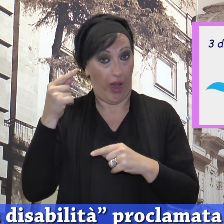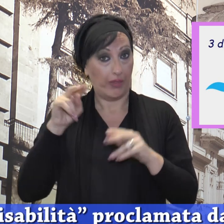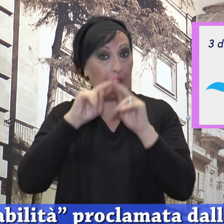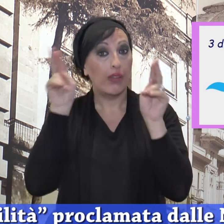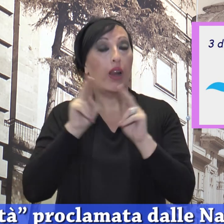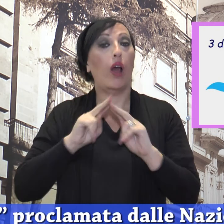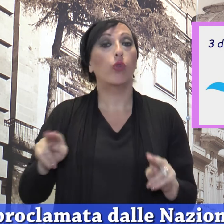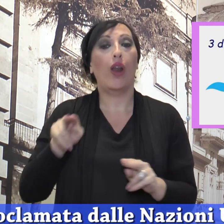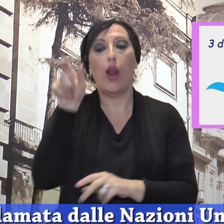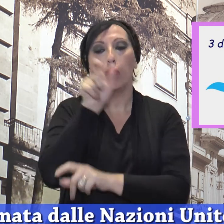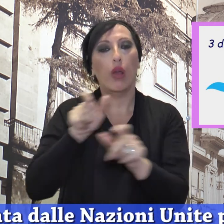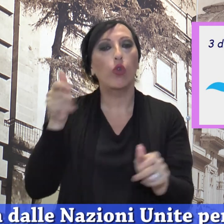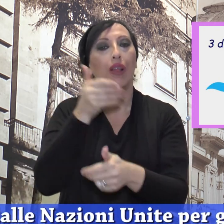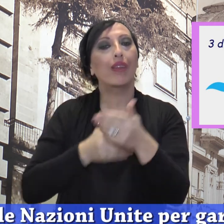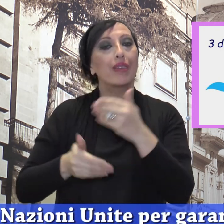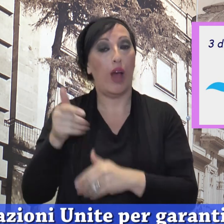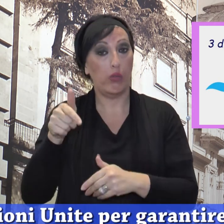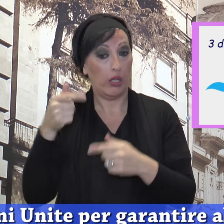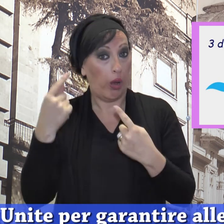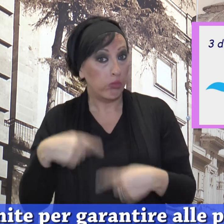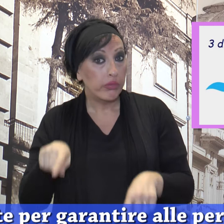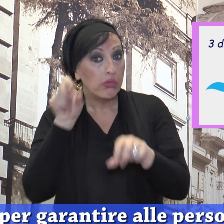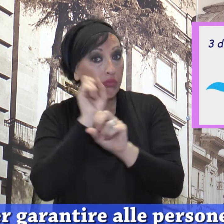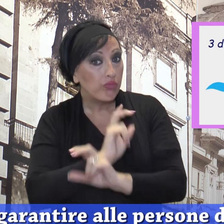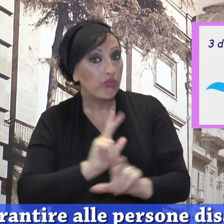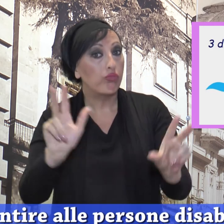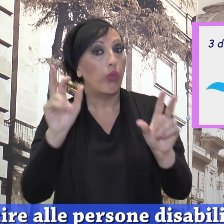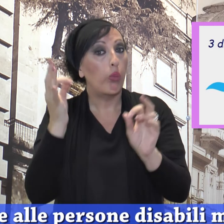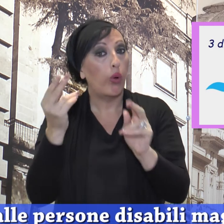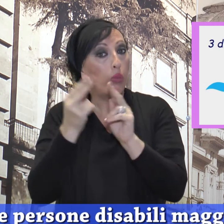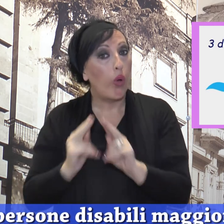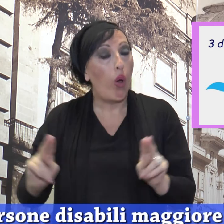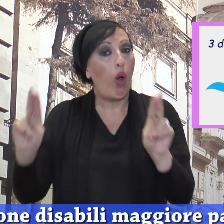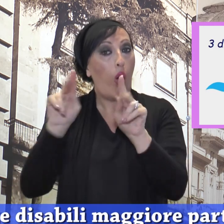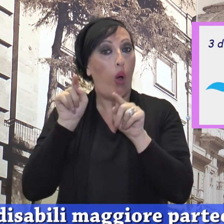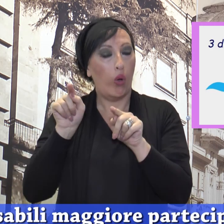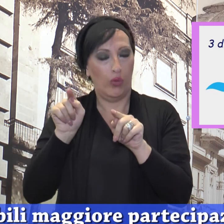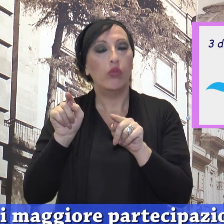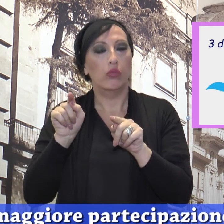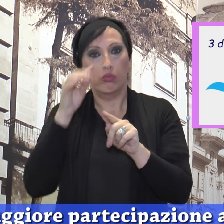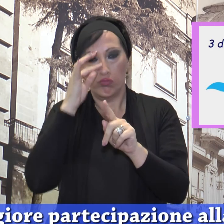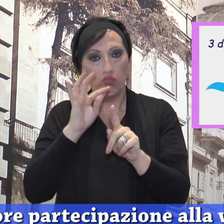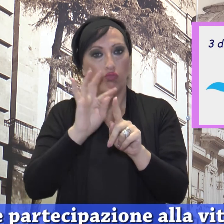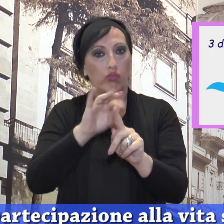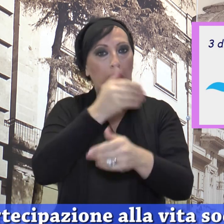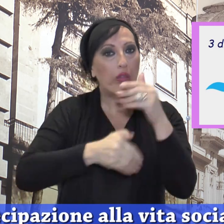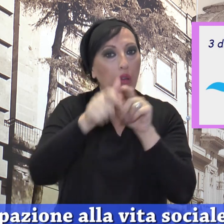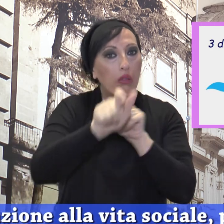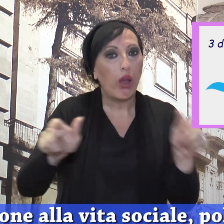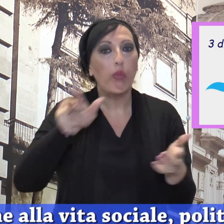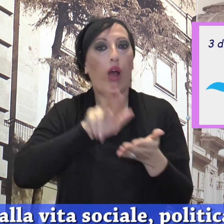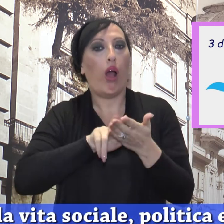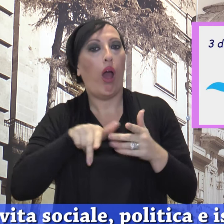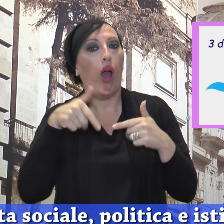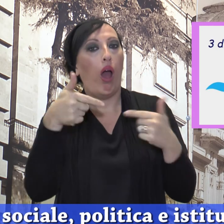persone con disabilità, proclamata dalle Nazioni Unite per garantire alle persone disabili